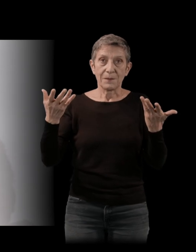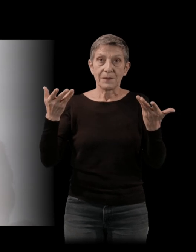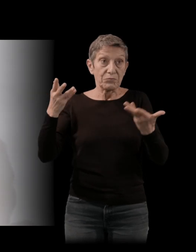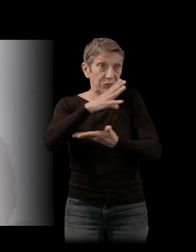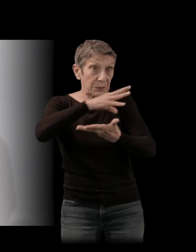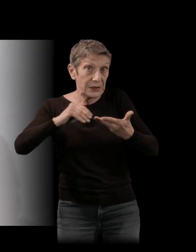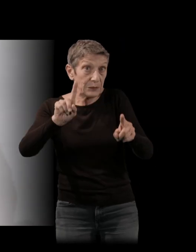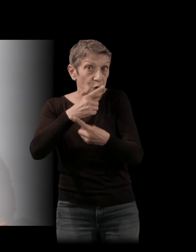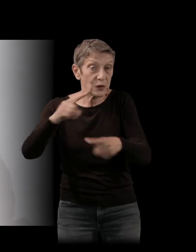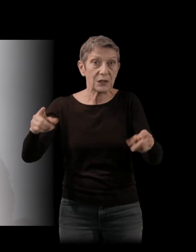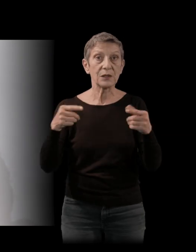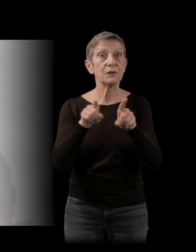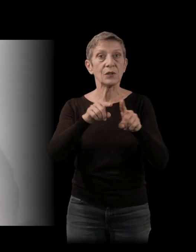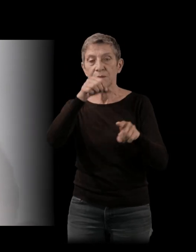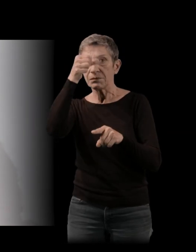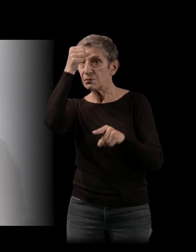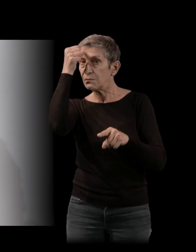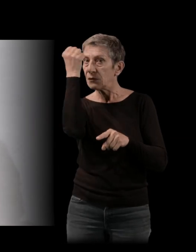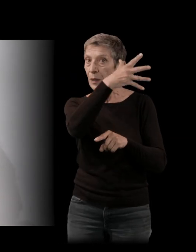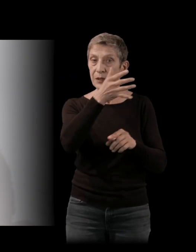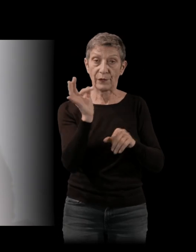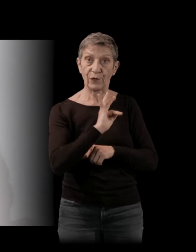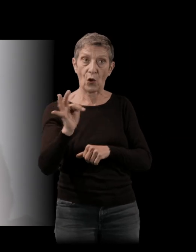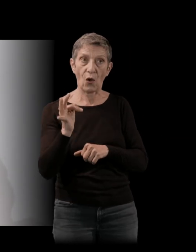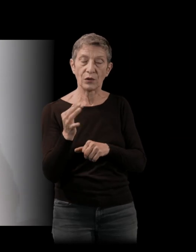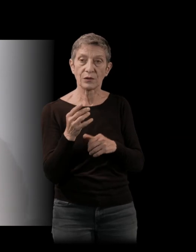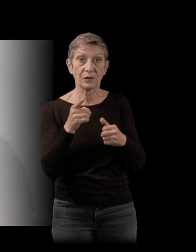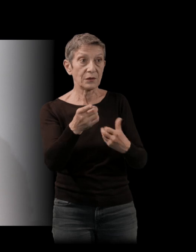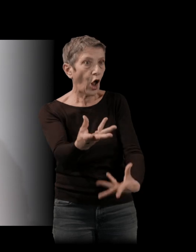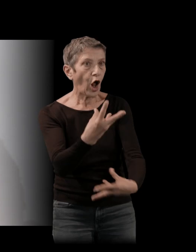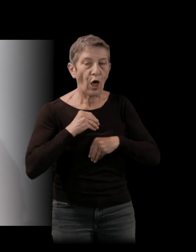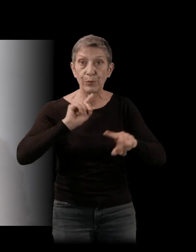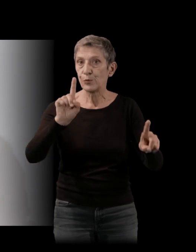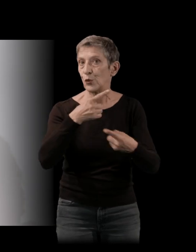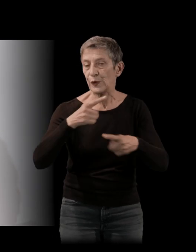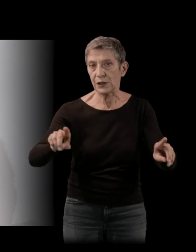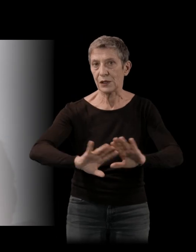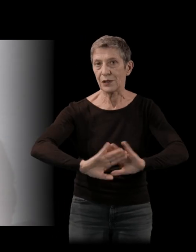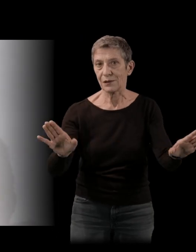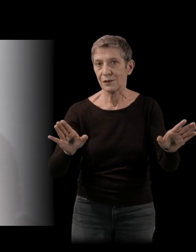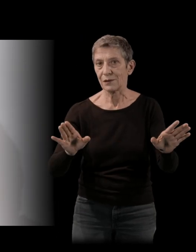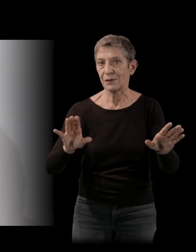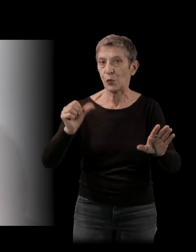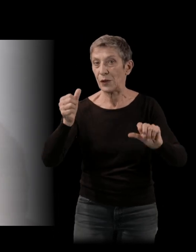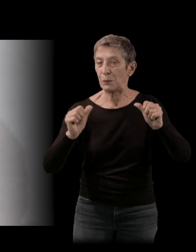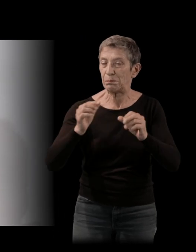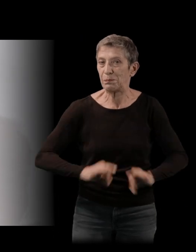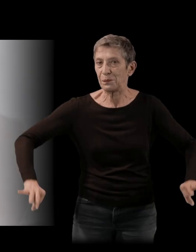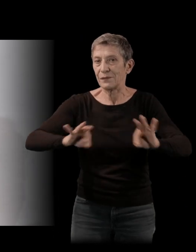avec les États-Unis, on a été probablement le pays qui s'est le plus emparé de cette musique-là. Et puis, il certains musiciens